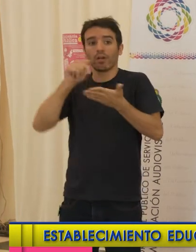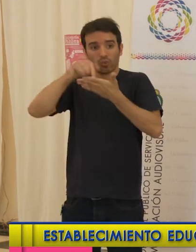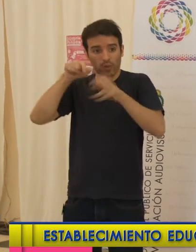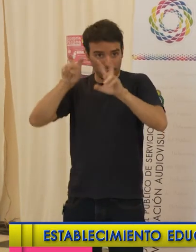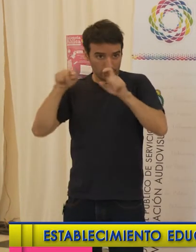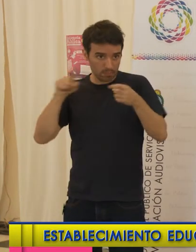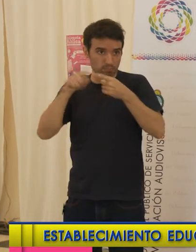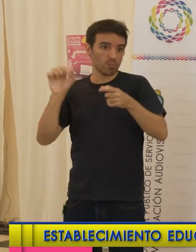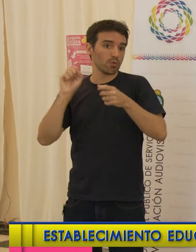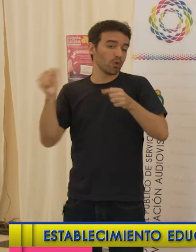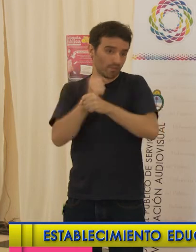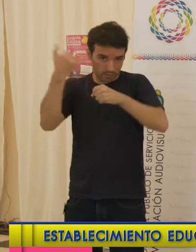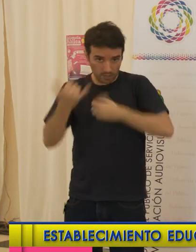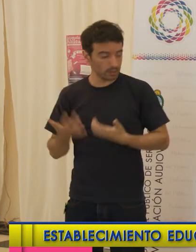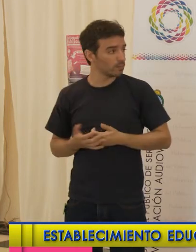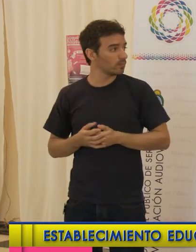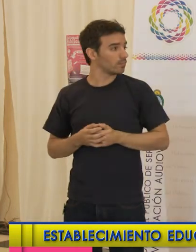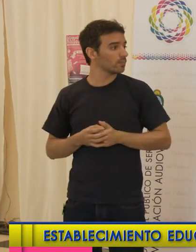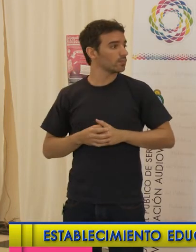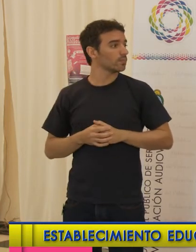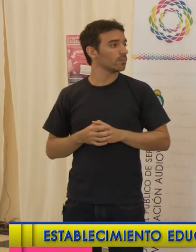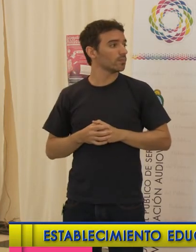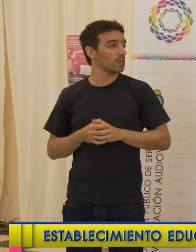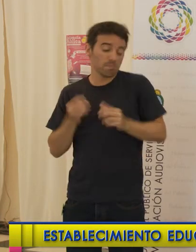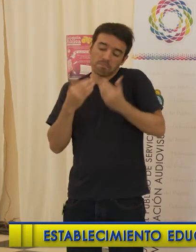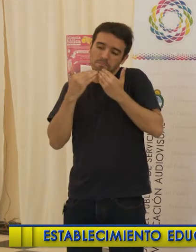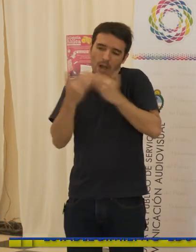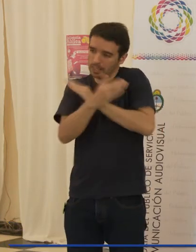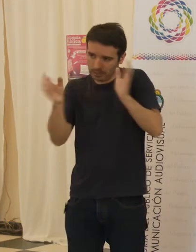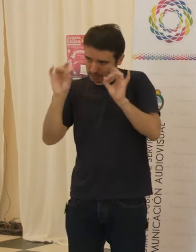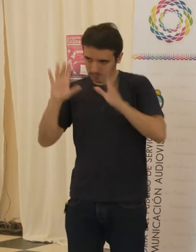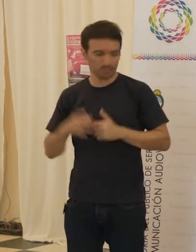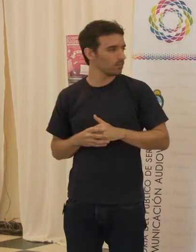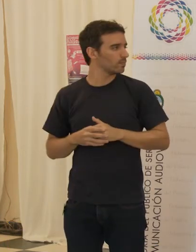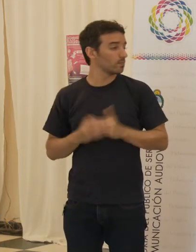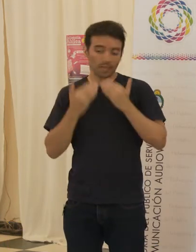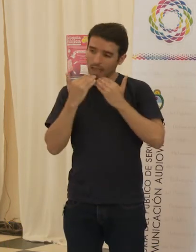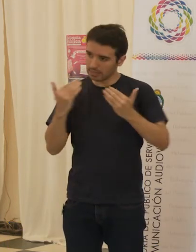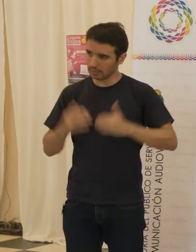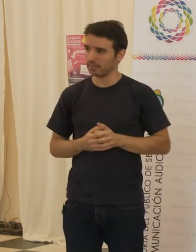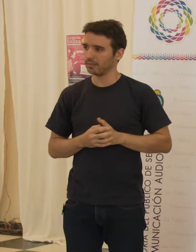y que se pueda hacer efectivo. Nada, gracias. Gracias.